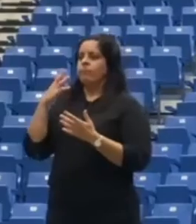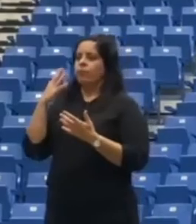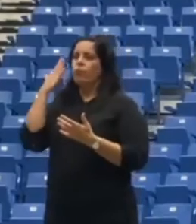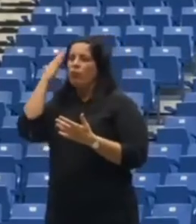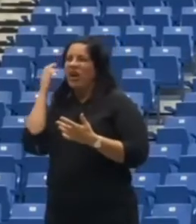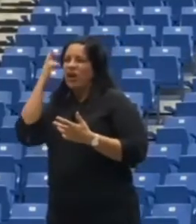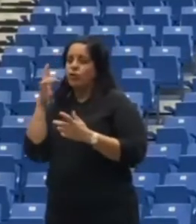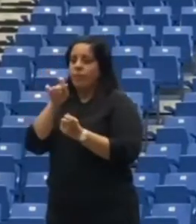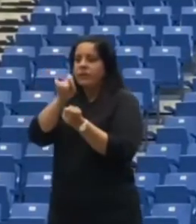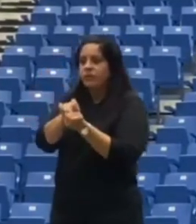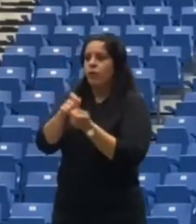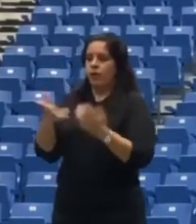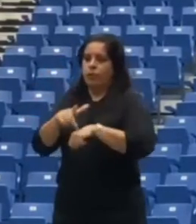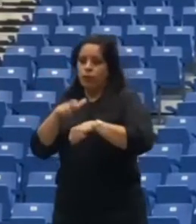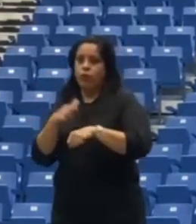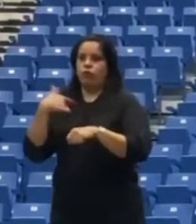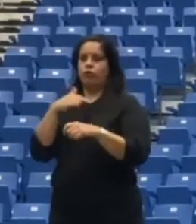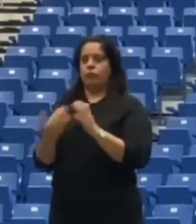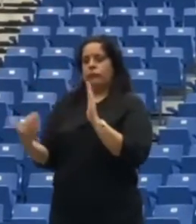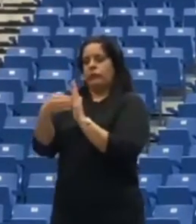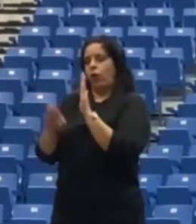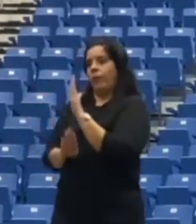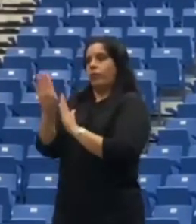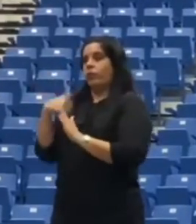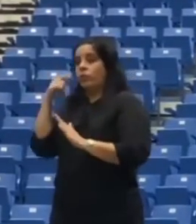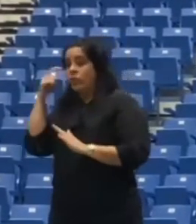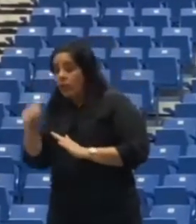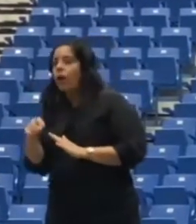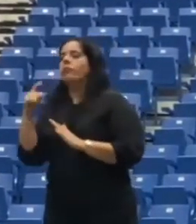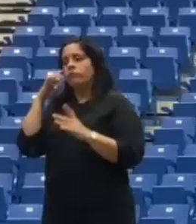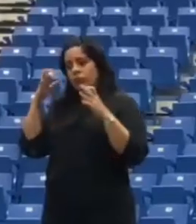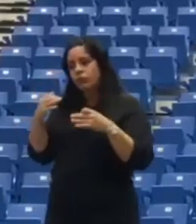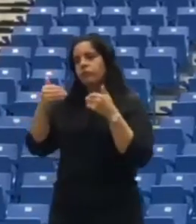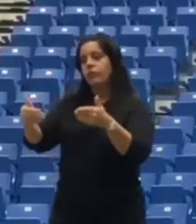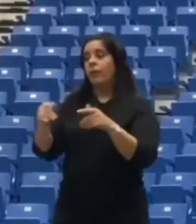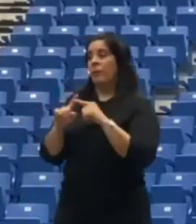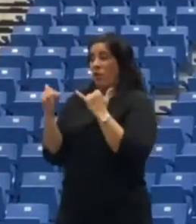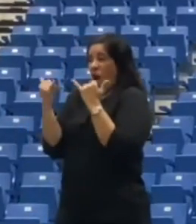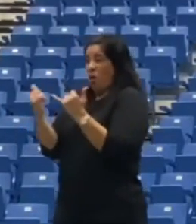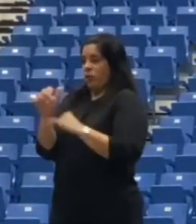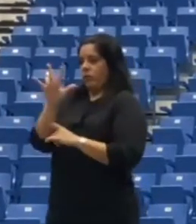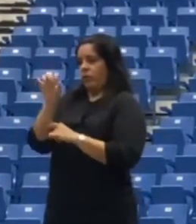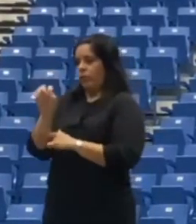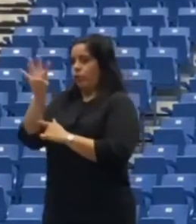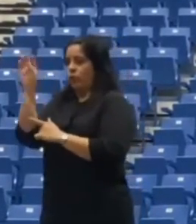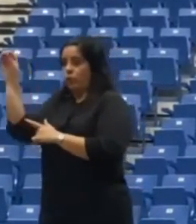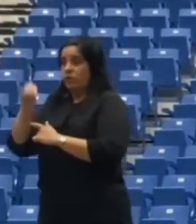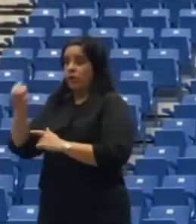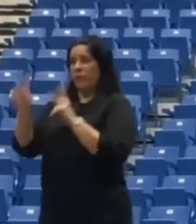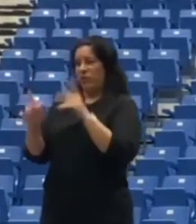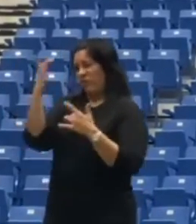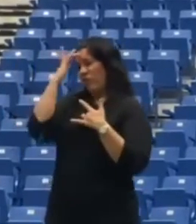que tenía Puerto Rico que estábamos mediante un repunte ahora mismo el porciento de positividad está en 3.4%